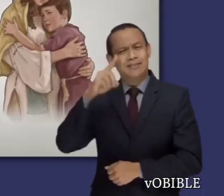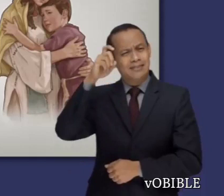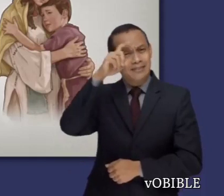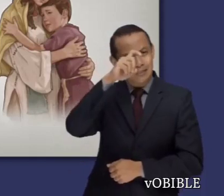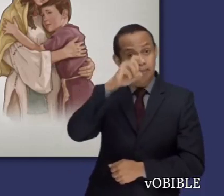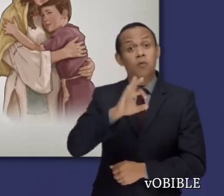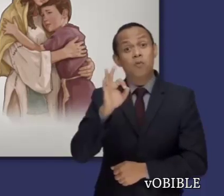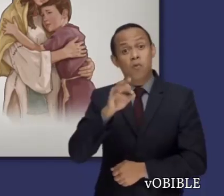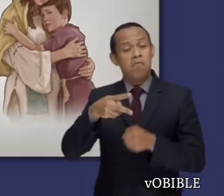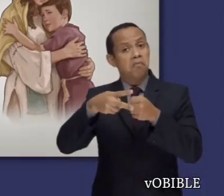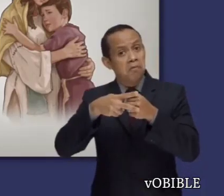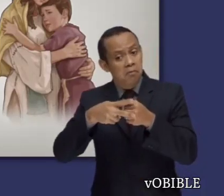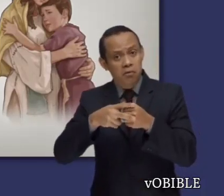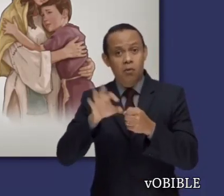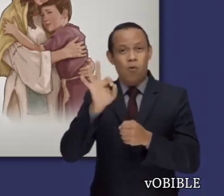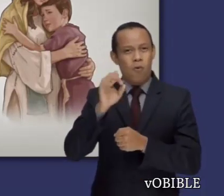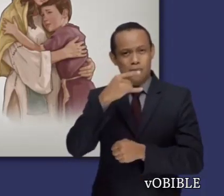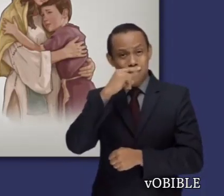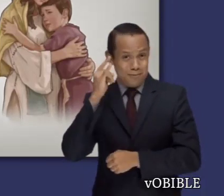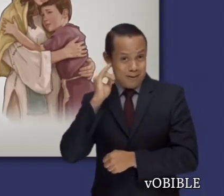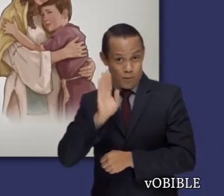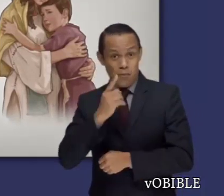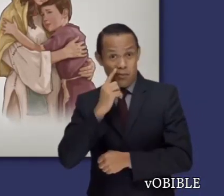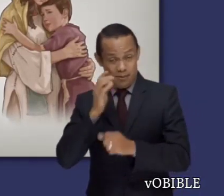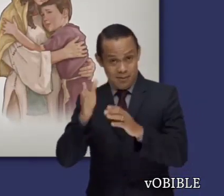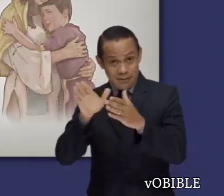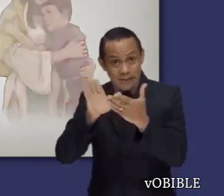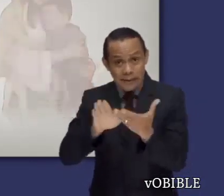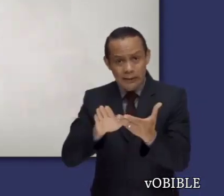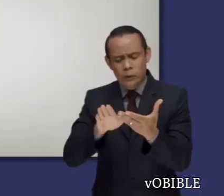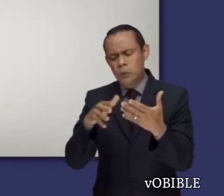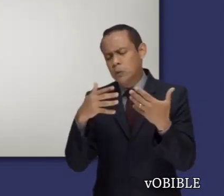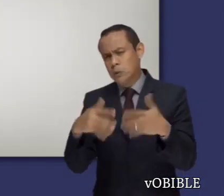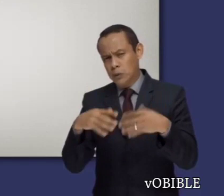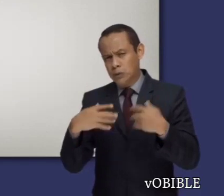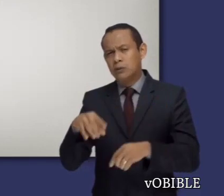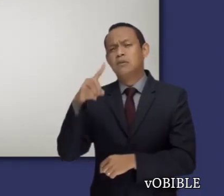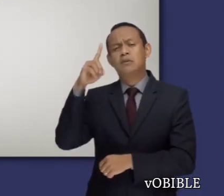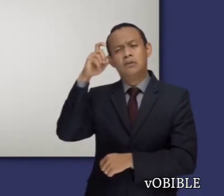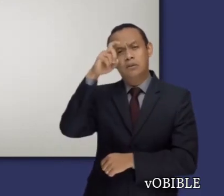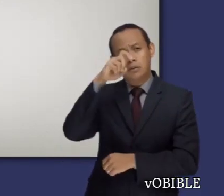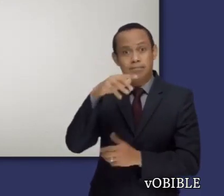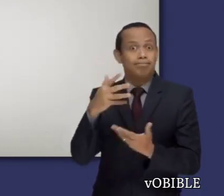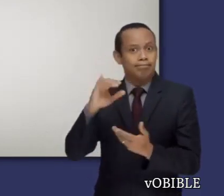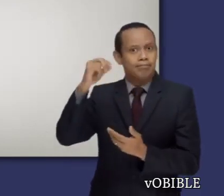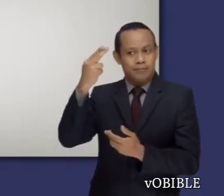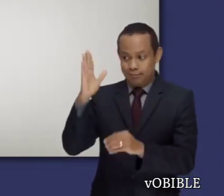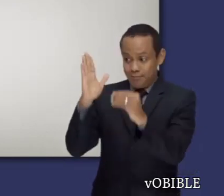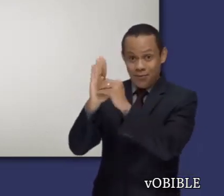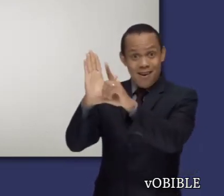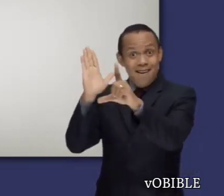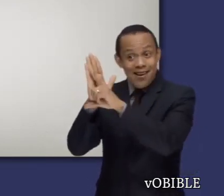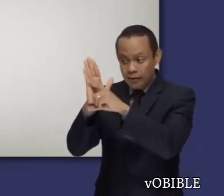para las viudas y los huérfanos de padre. Sin embargo, la ley que Jehová dio a los israelitas beneficiaba a todos,